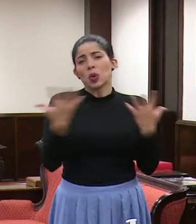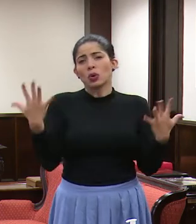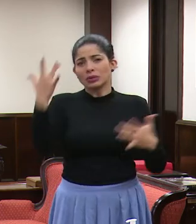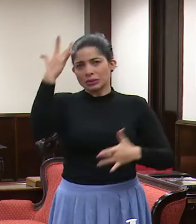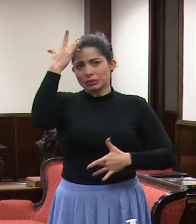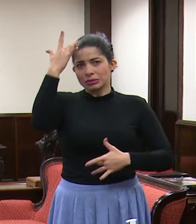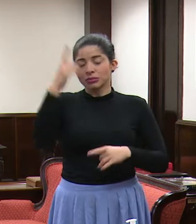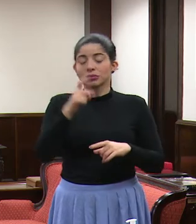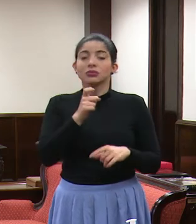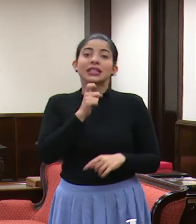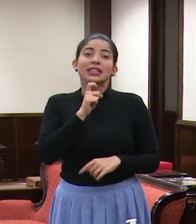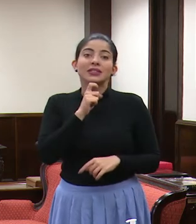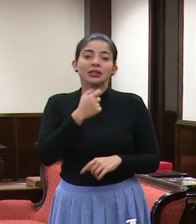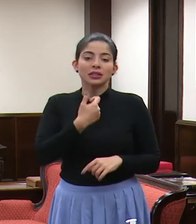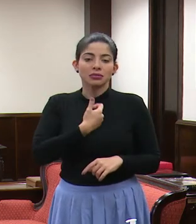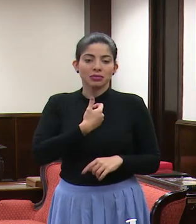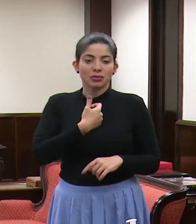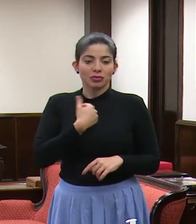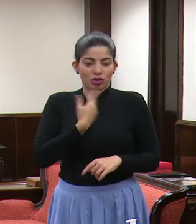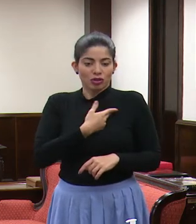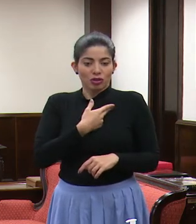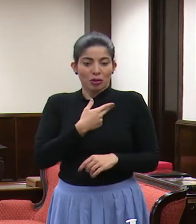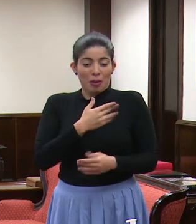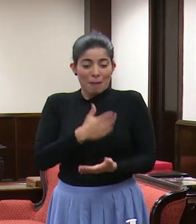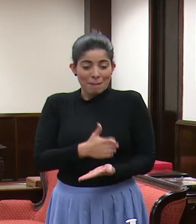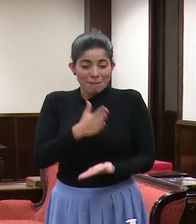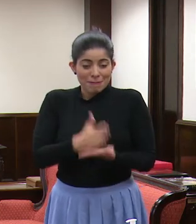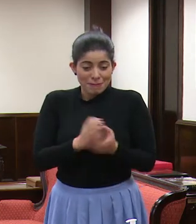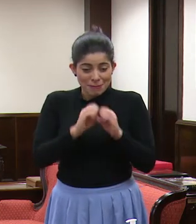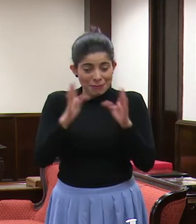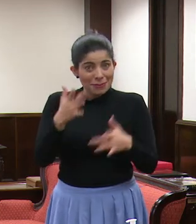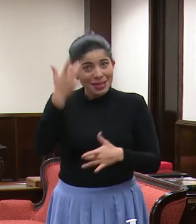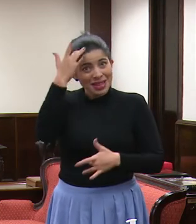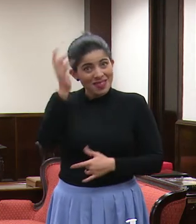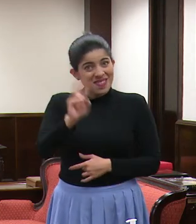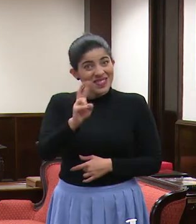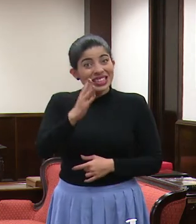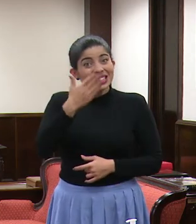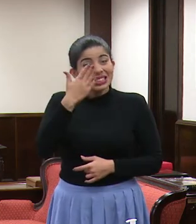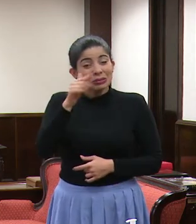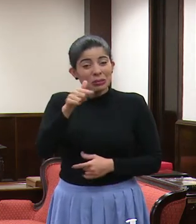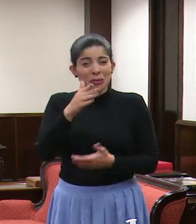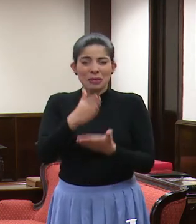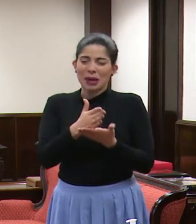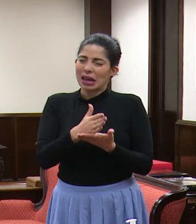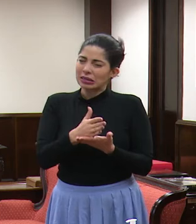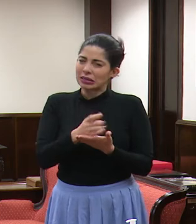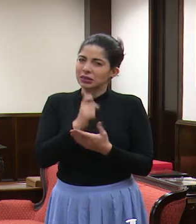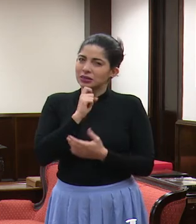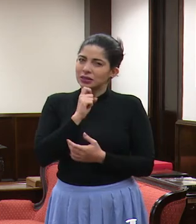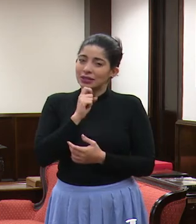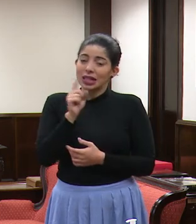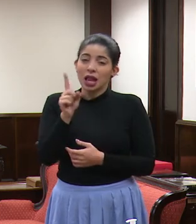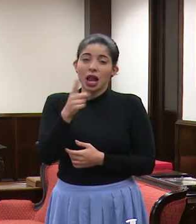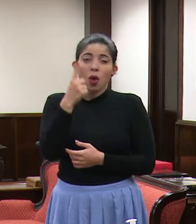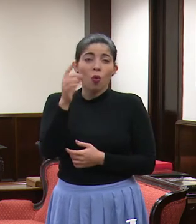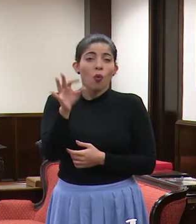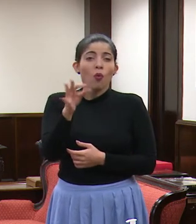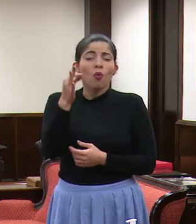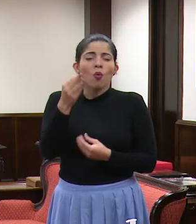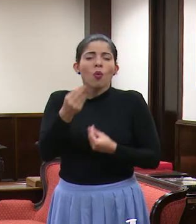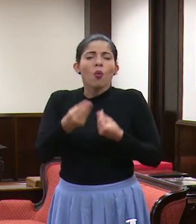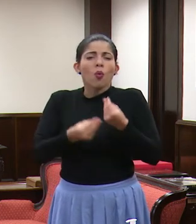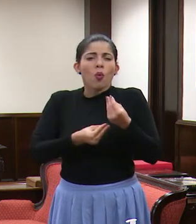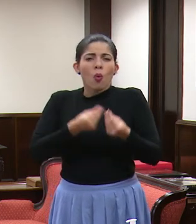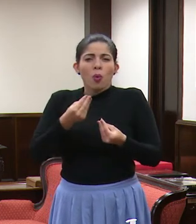uno poder parar, por decirlo de alguna manera una epidemia de un virus respiratorio, es decir, la única forma que hay